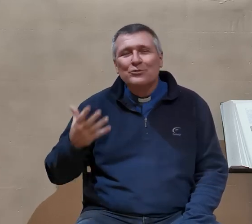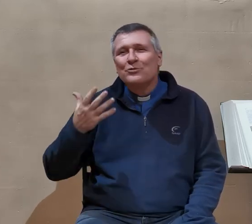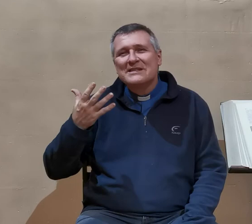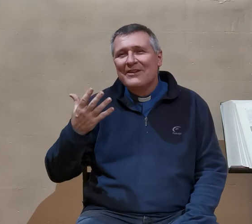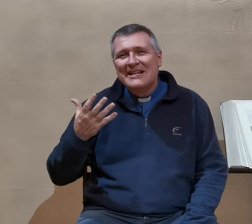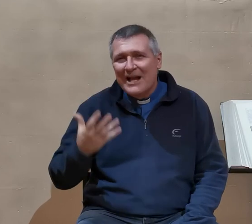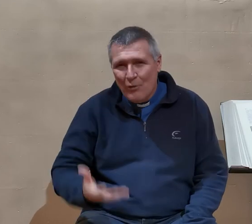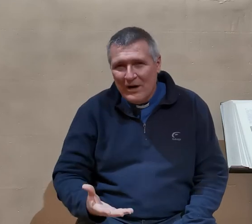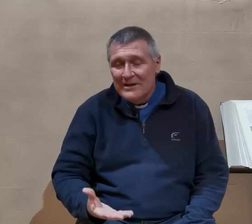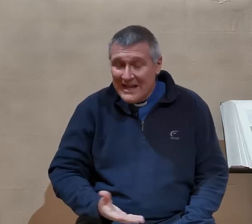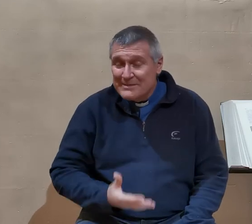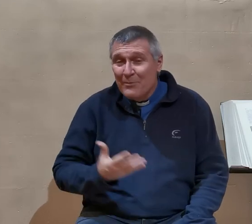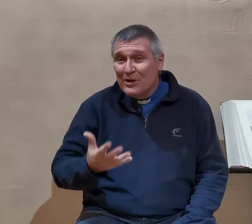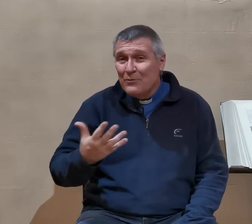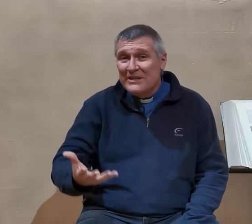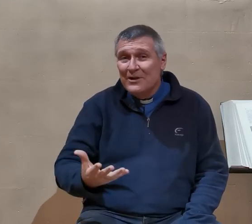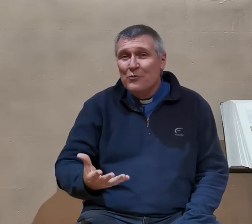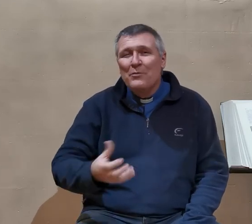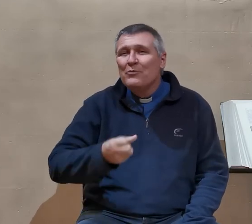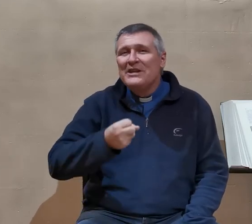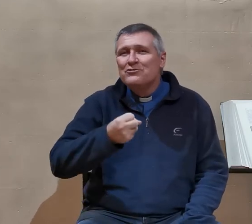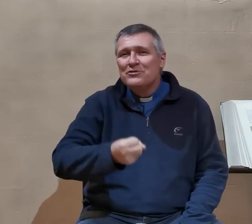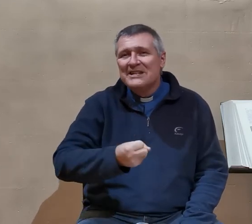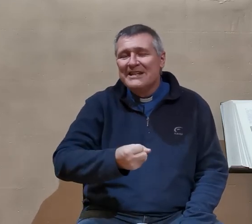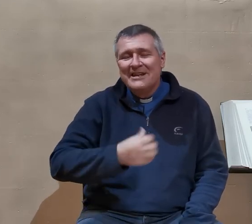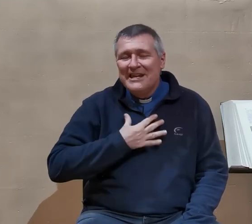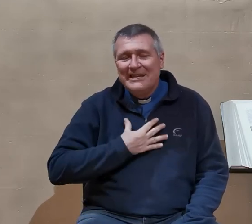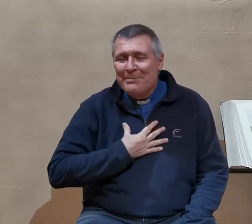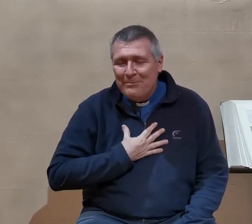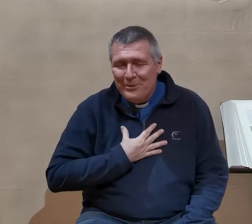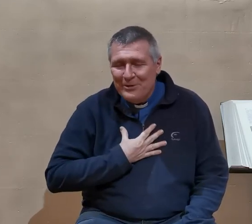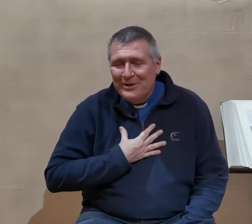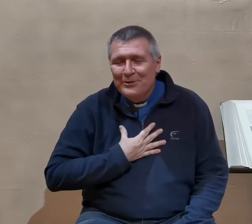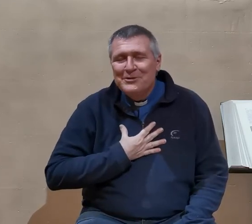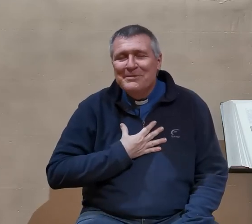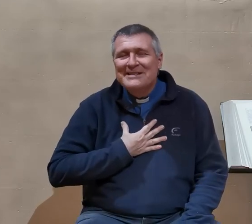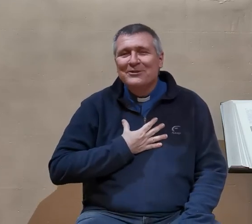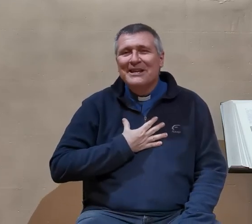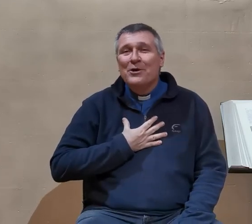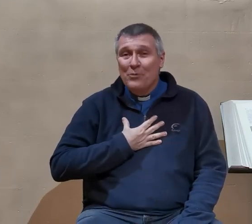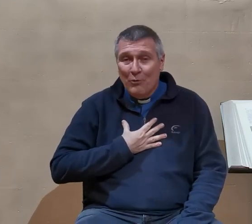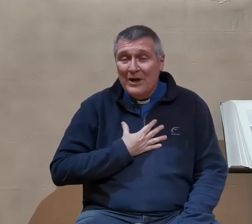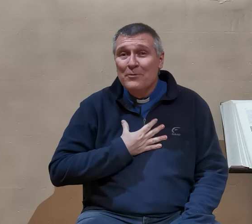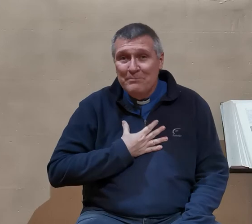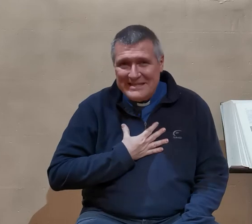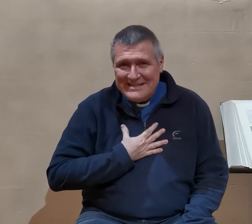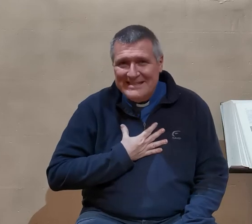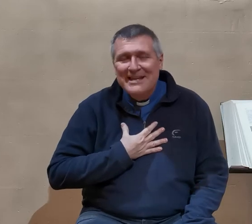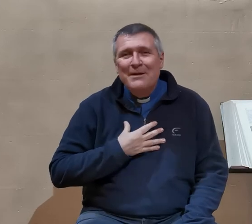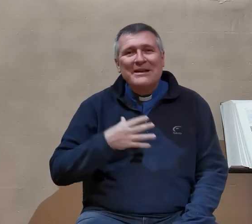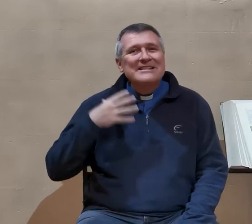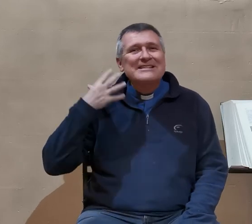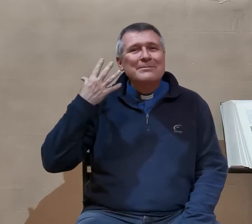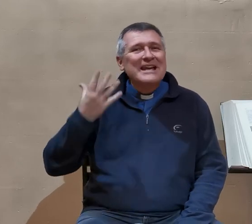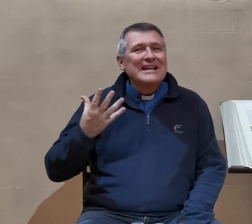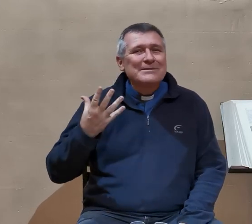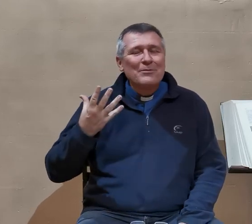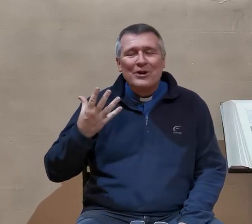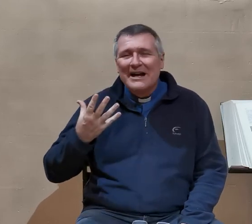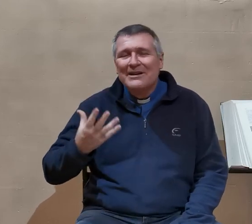son trône, ça va être la croix. À ce moment-là, oui, au moment où il est jugé, il n pas peur de se présenter comme roi, comme messie, parce qu'il sait bien qu'à ce moment-là,